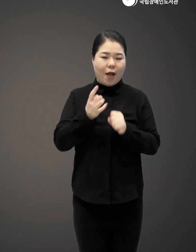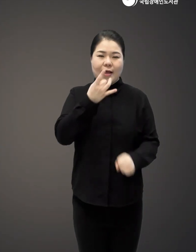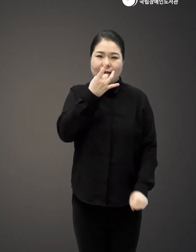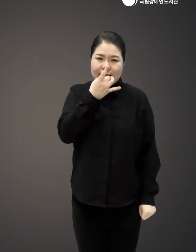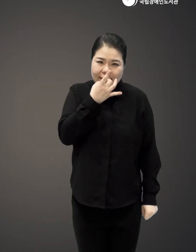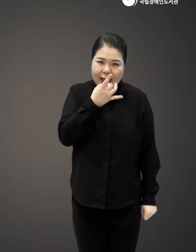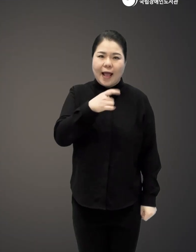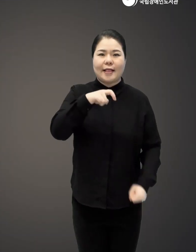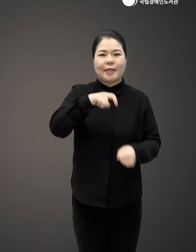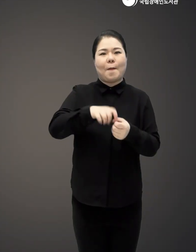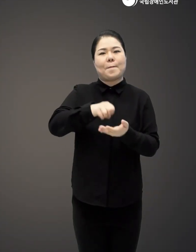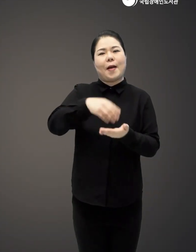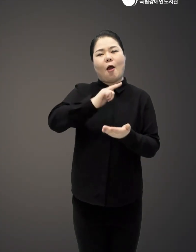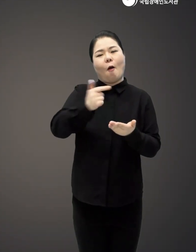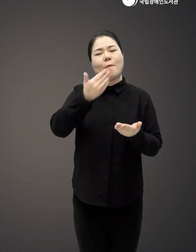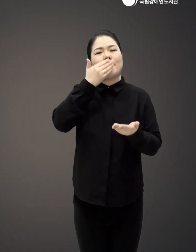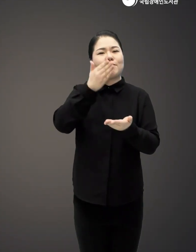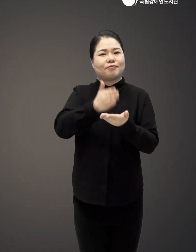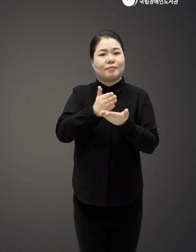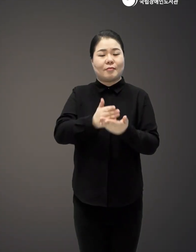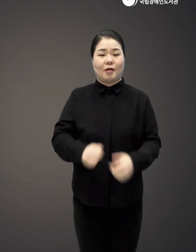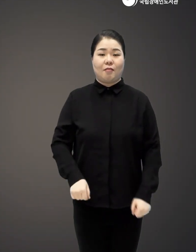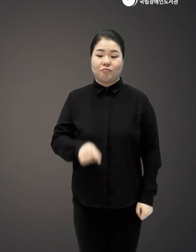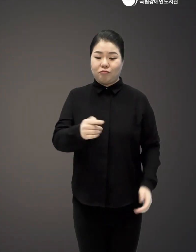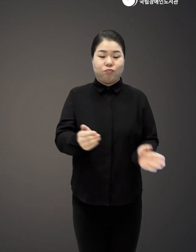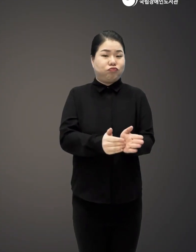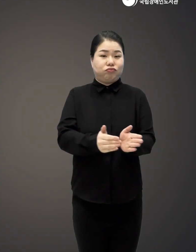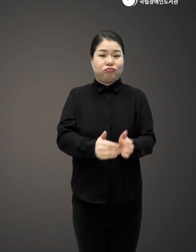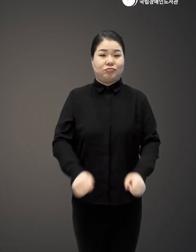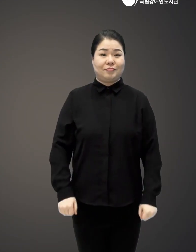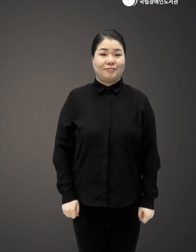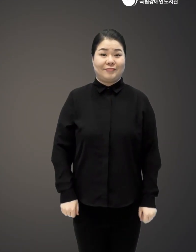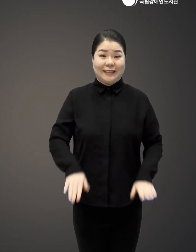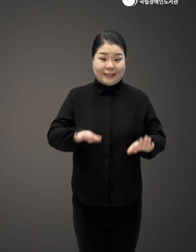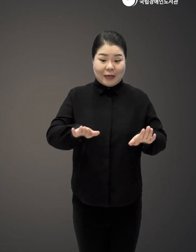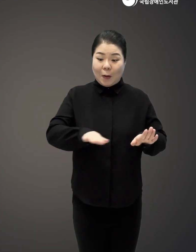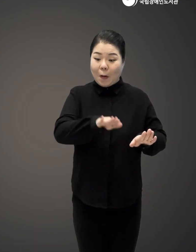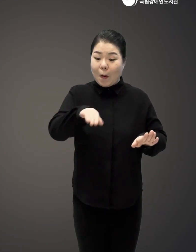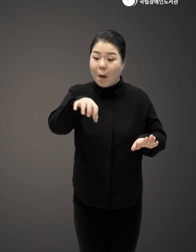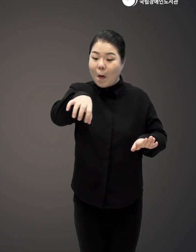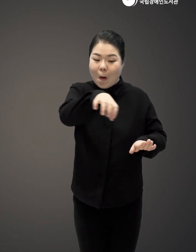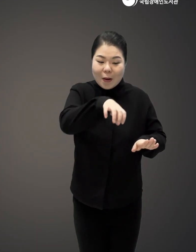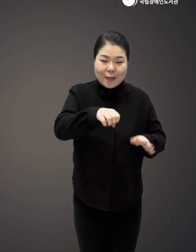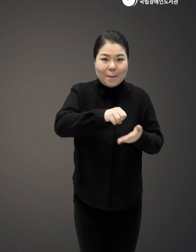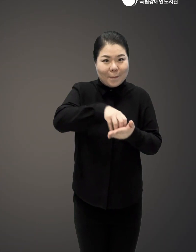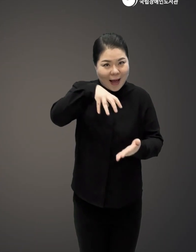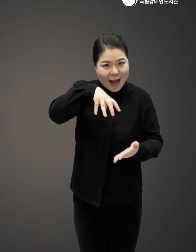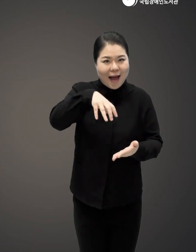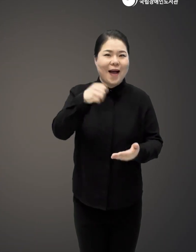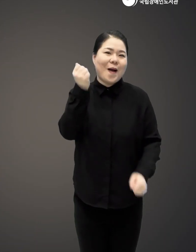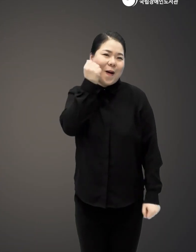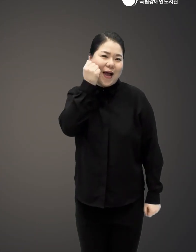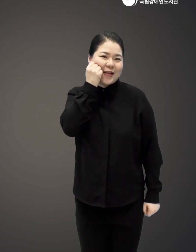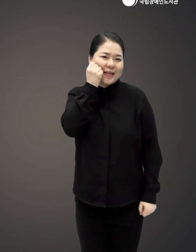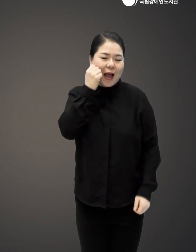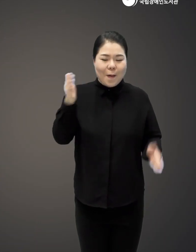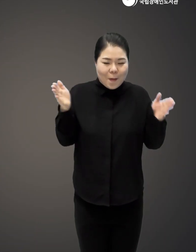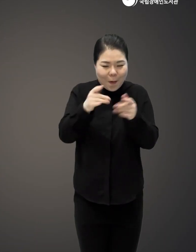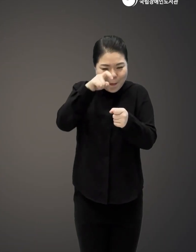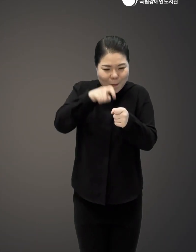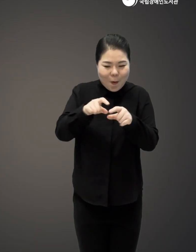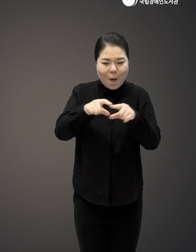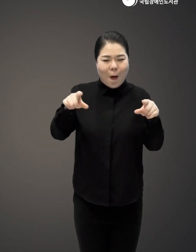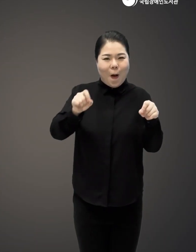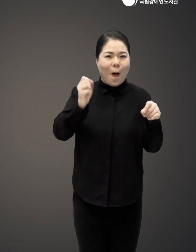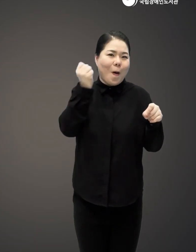가공된 탄수화물을 먹지 마라 이게 전부다 지금 즉시 당신 주변에 있는 빵, 과자, 다이어트,